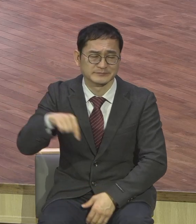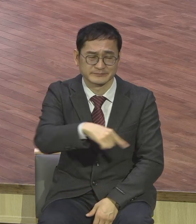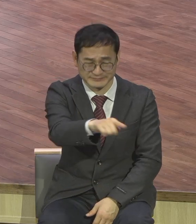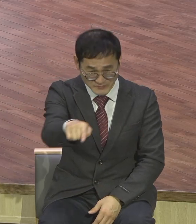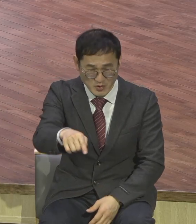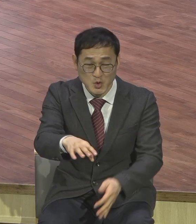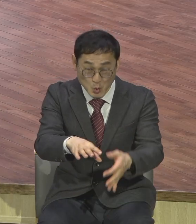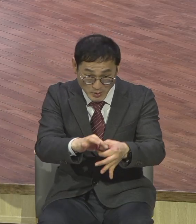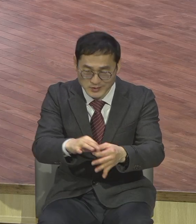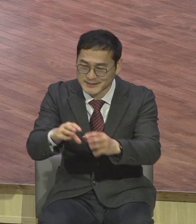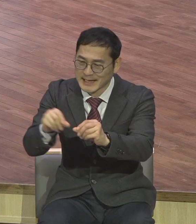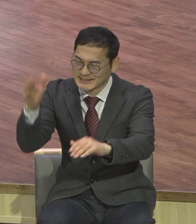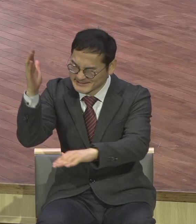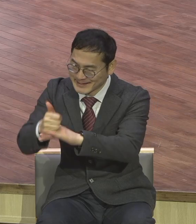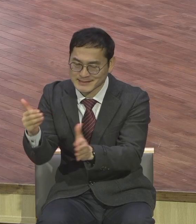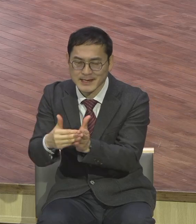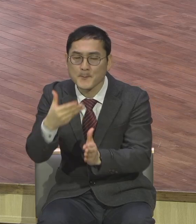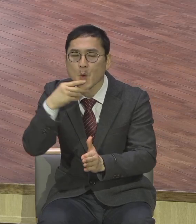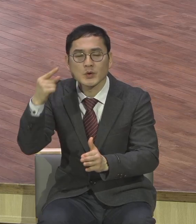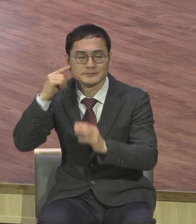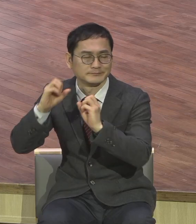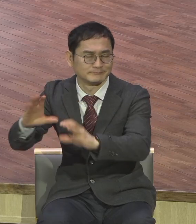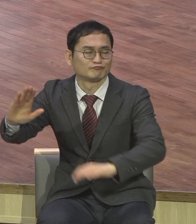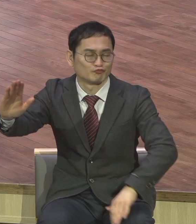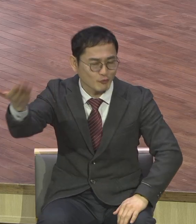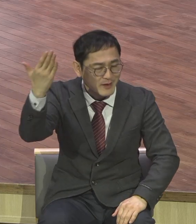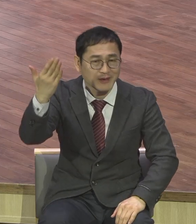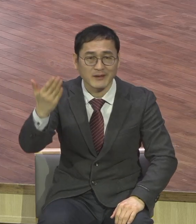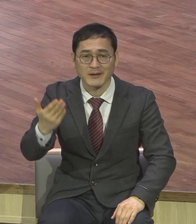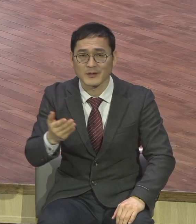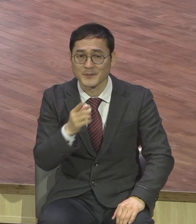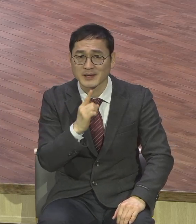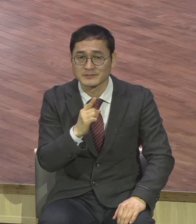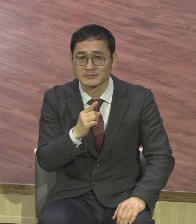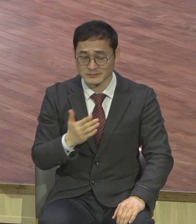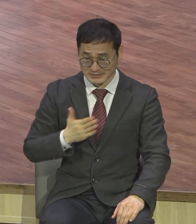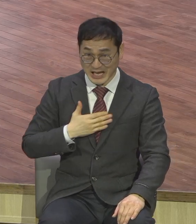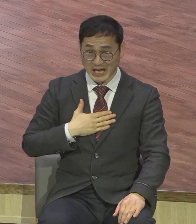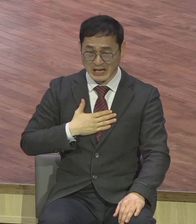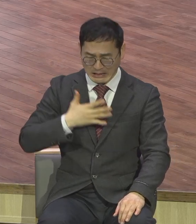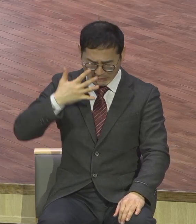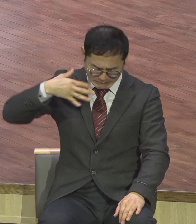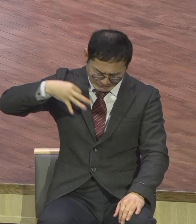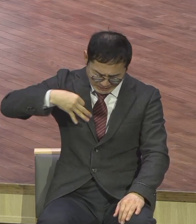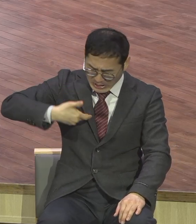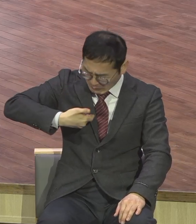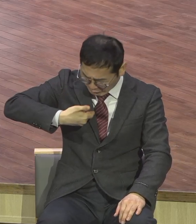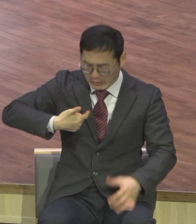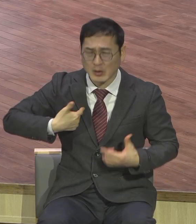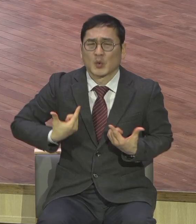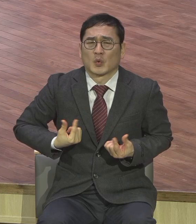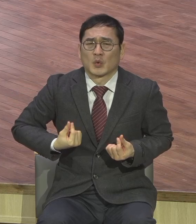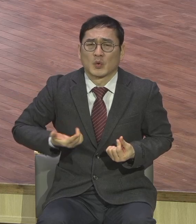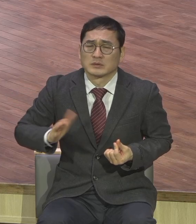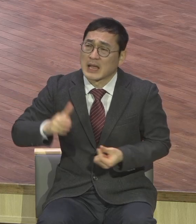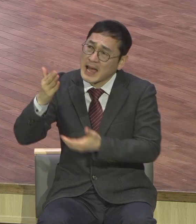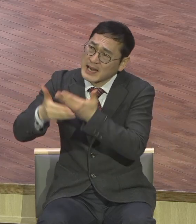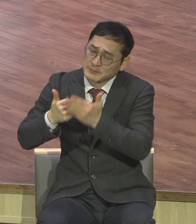솔직히 여기 설 수도 없는 연약한 자입니다 그런데 하나님이 서신다니까요 하나님 서신이 승인